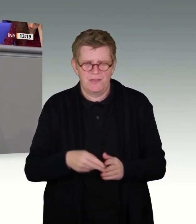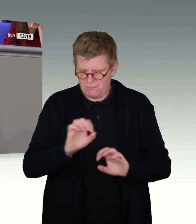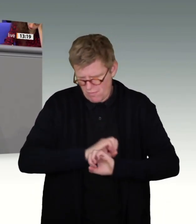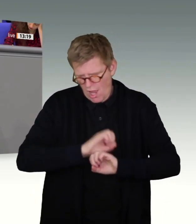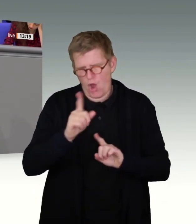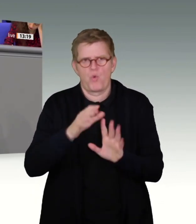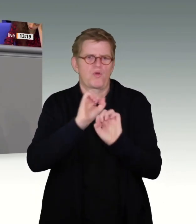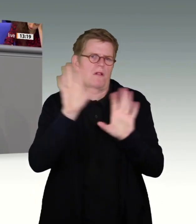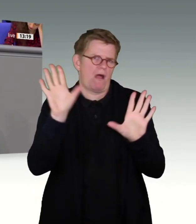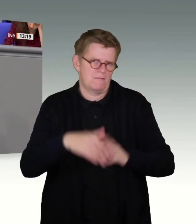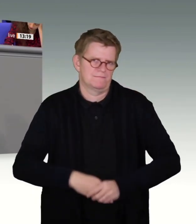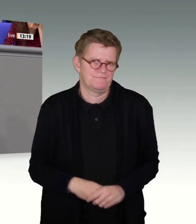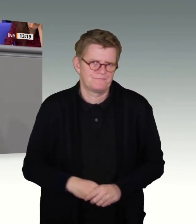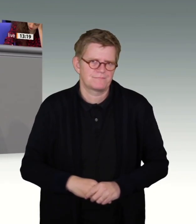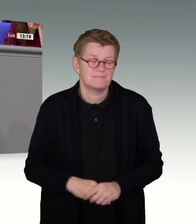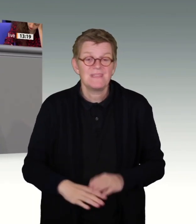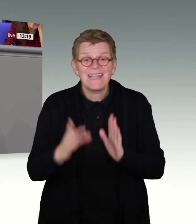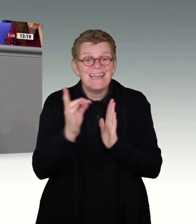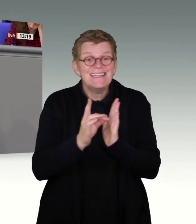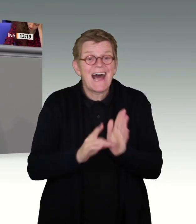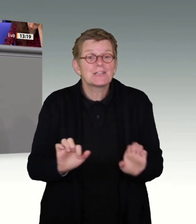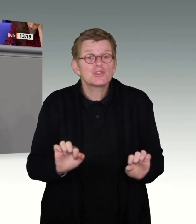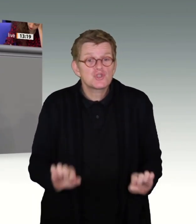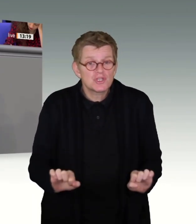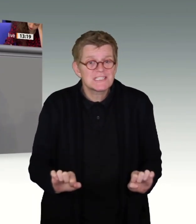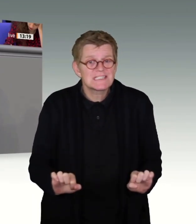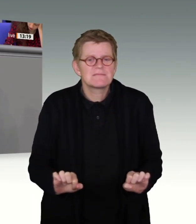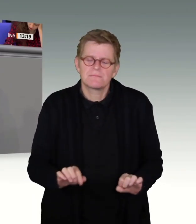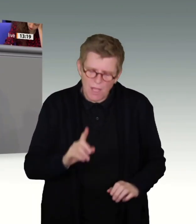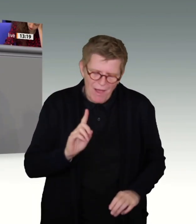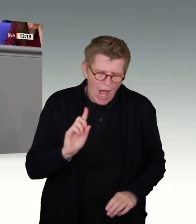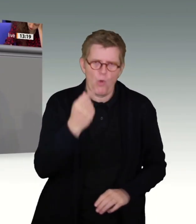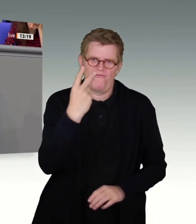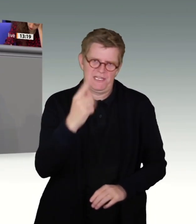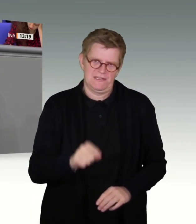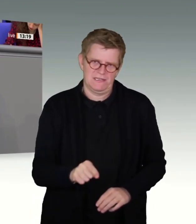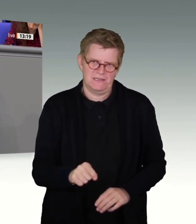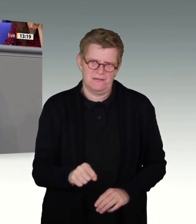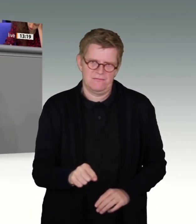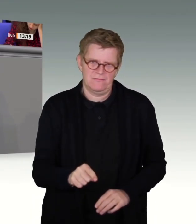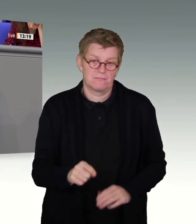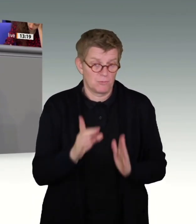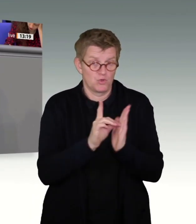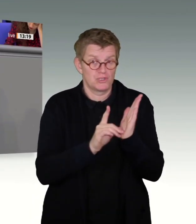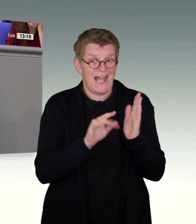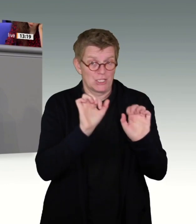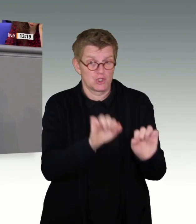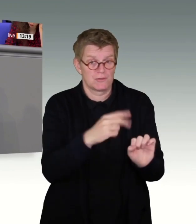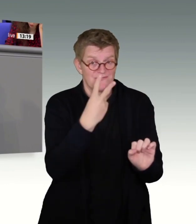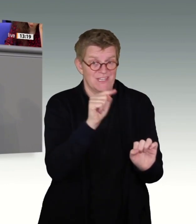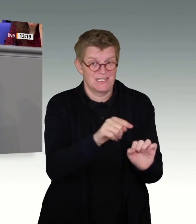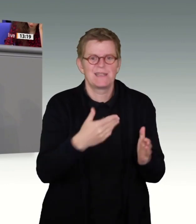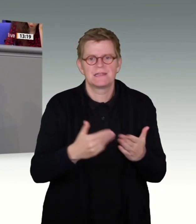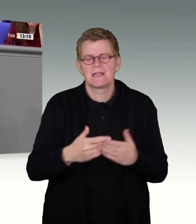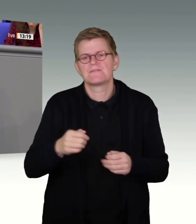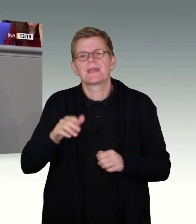Frage. Der Datenschutz ist es aber auch. Weil er es ist, haben eben in der letzten Woche wieder einmal zwei